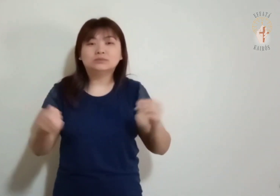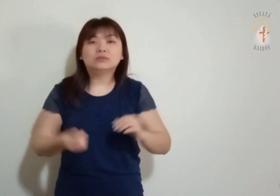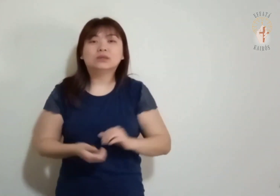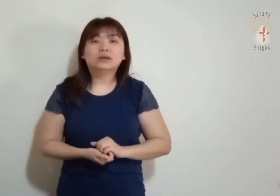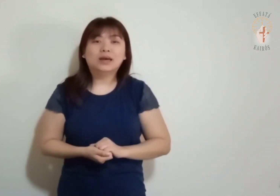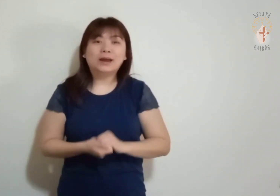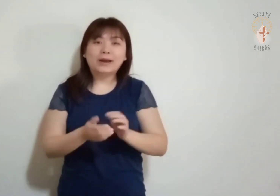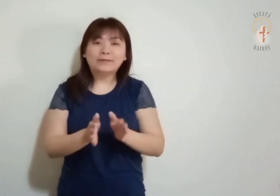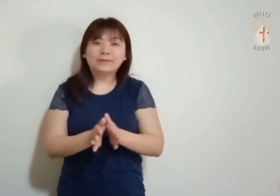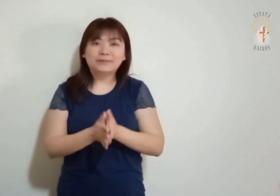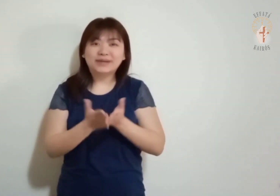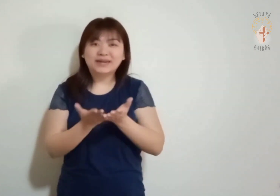Palavra do Senhor